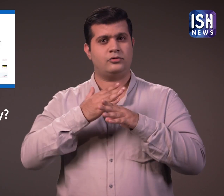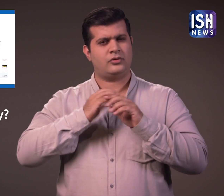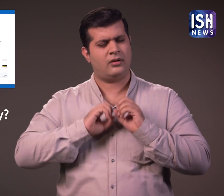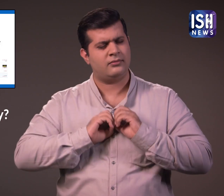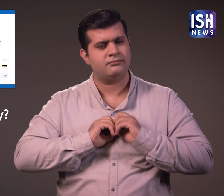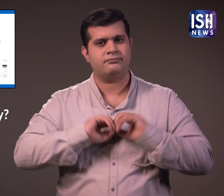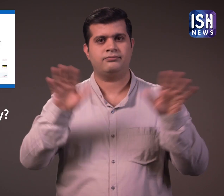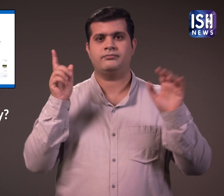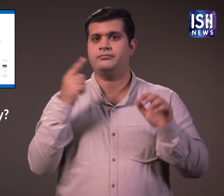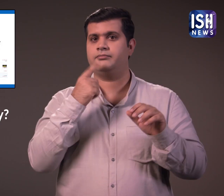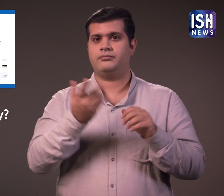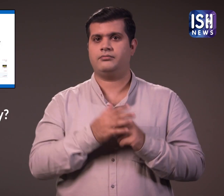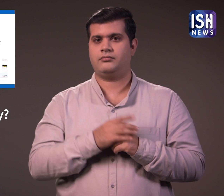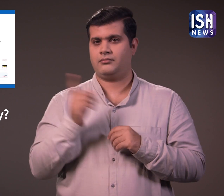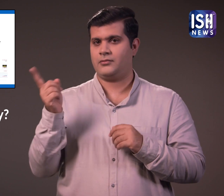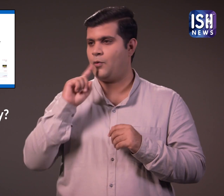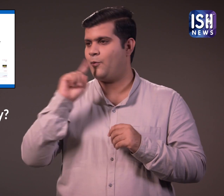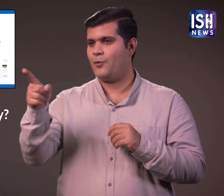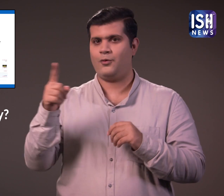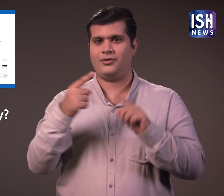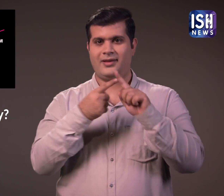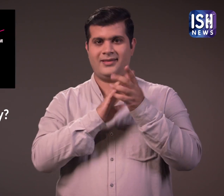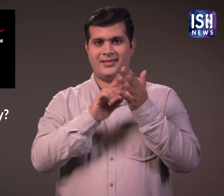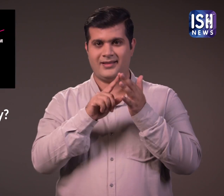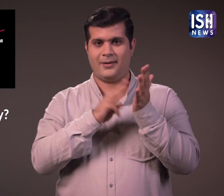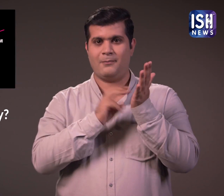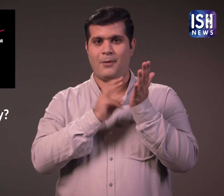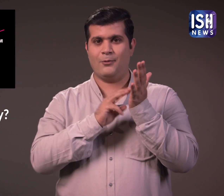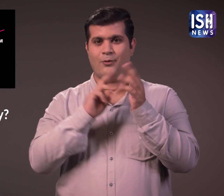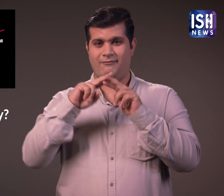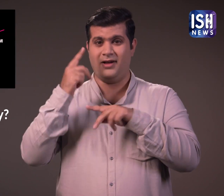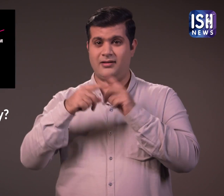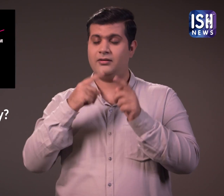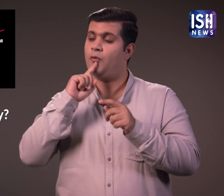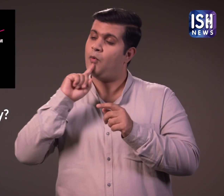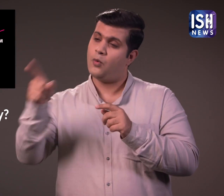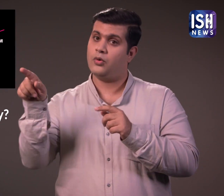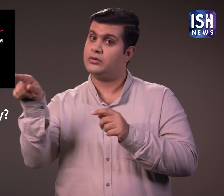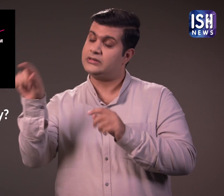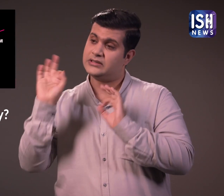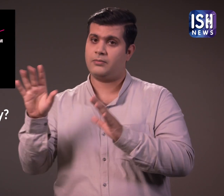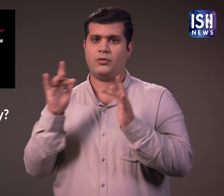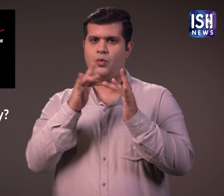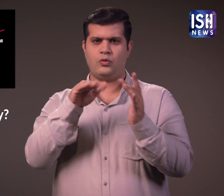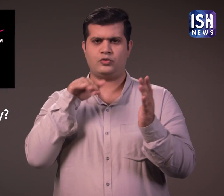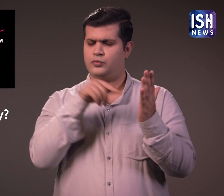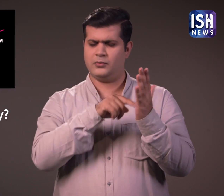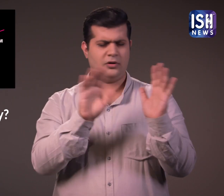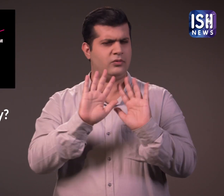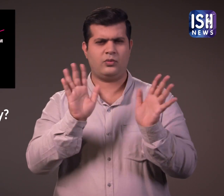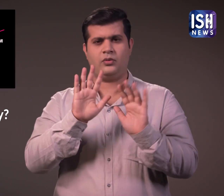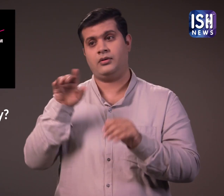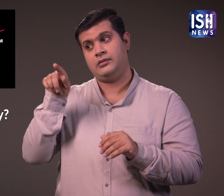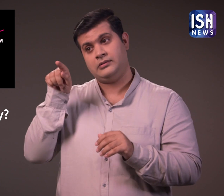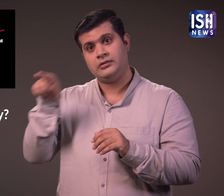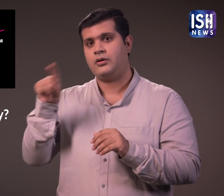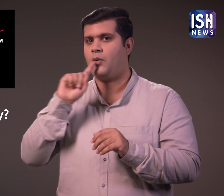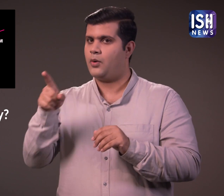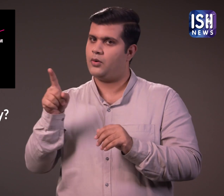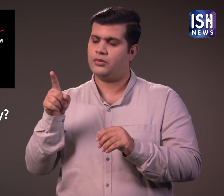की। उन्होंने restaurant दे मोमो फैक्टरी से सीधे खाना मंगवाया और कुल 512 का